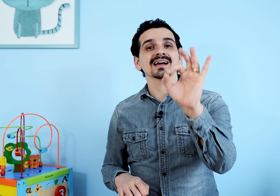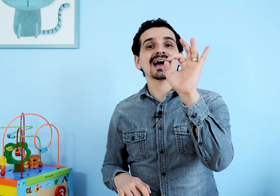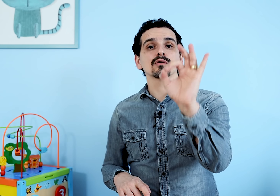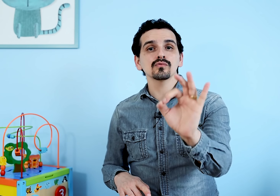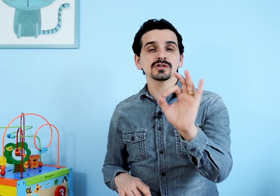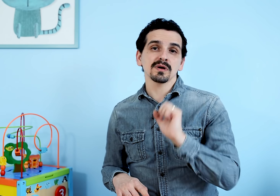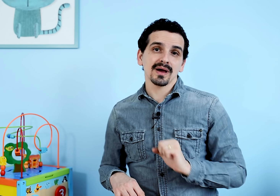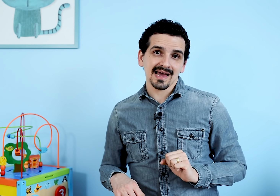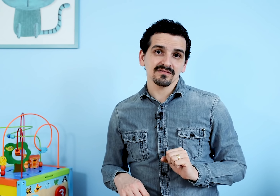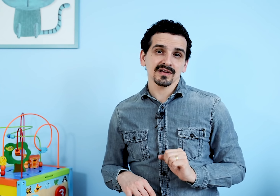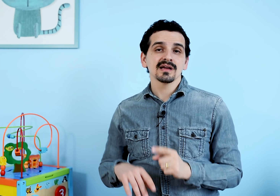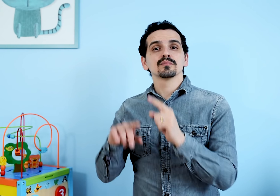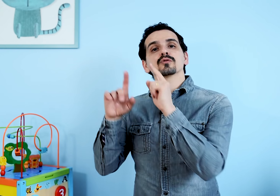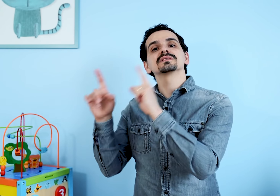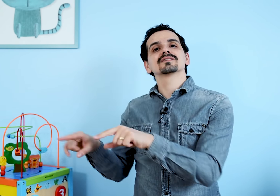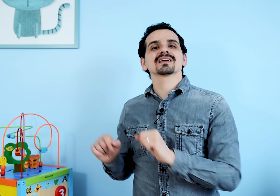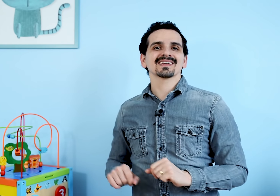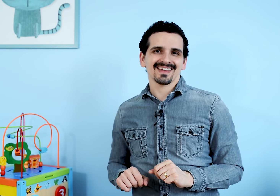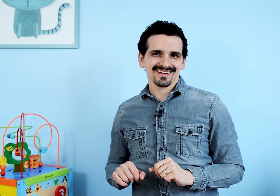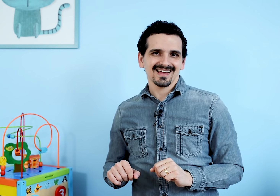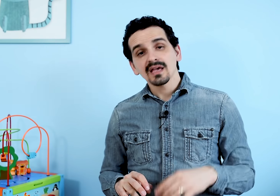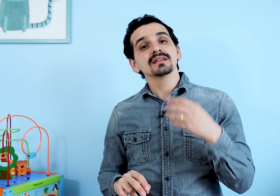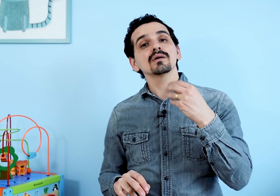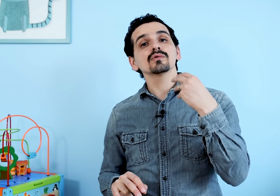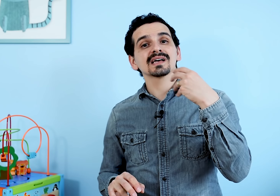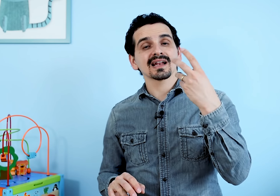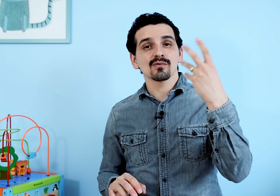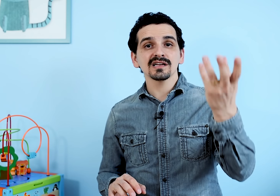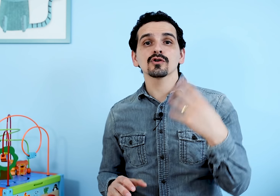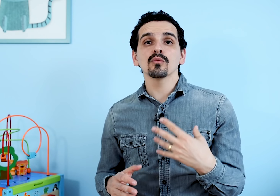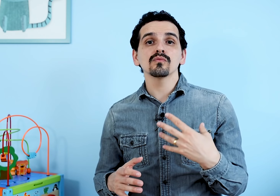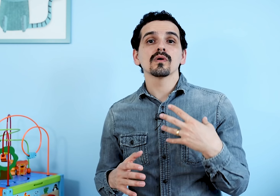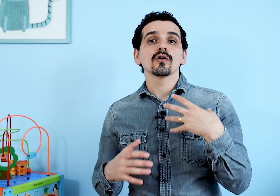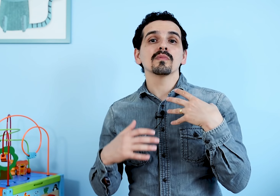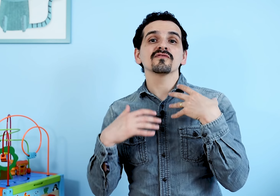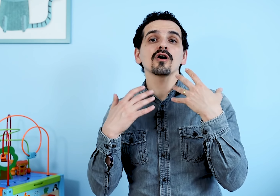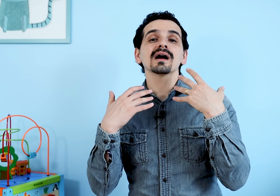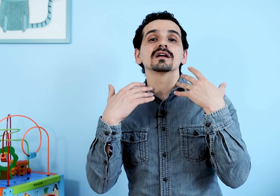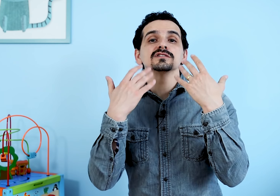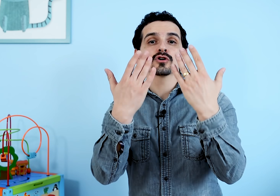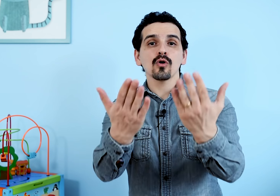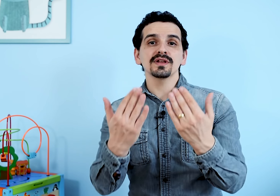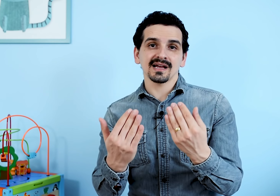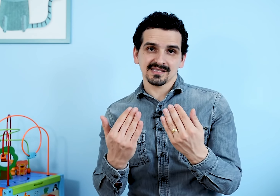a última palavra para obter o que ela quer. E não a usar a linguagem como uma forma de comunicação,